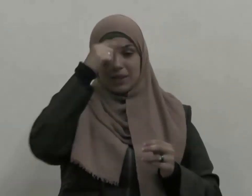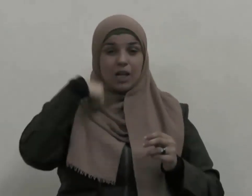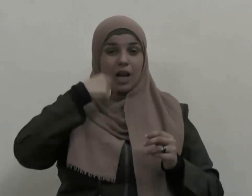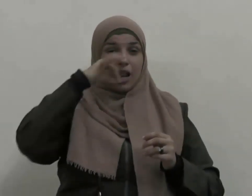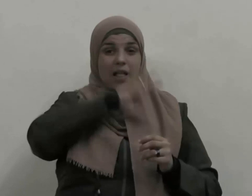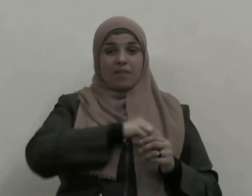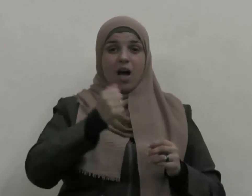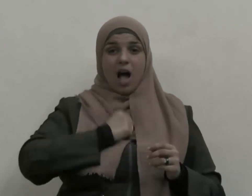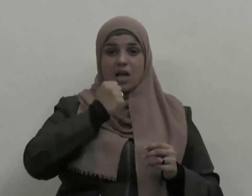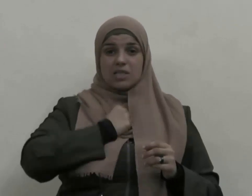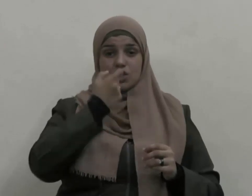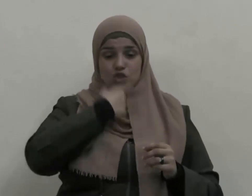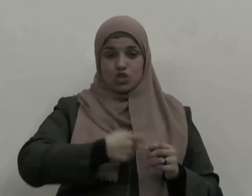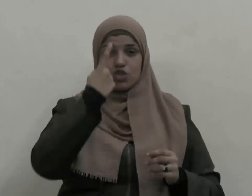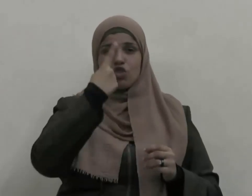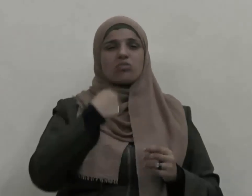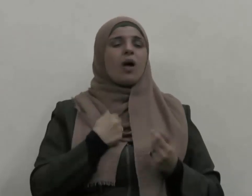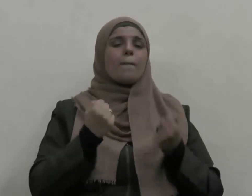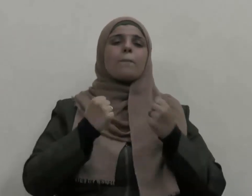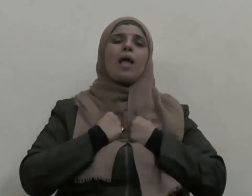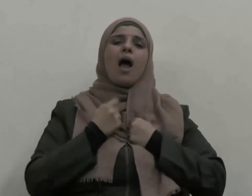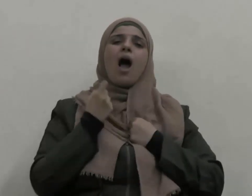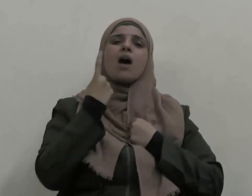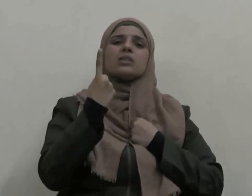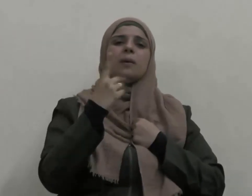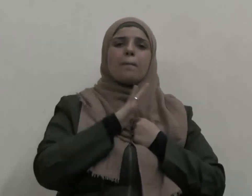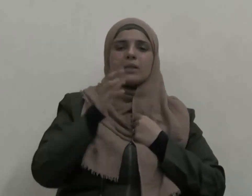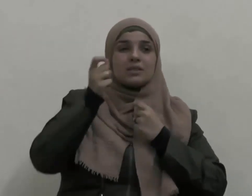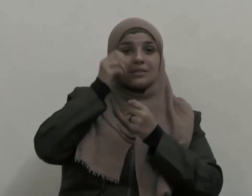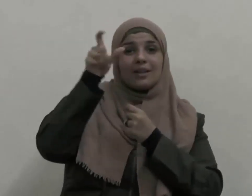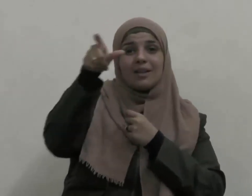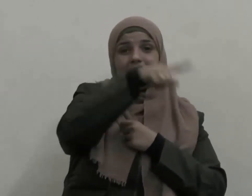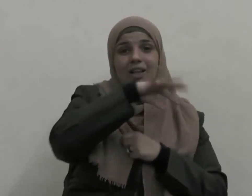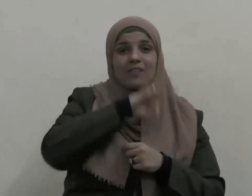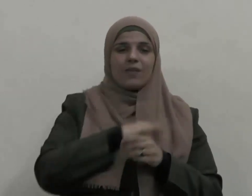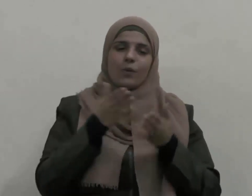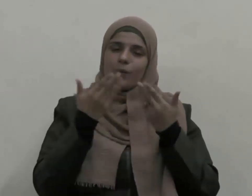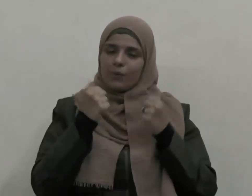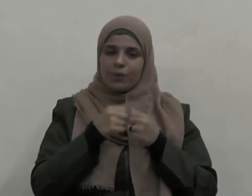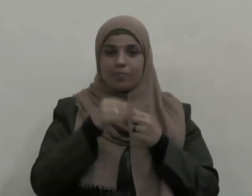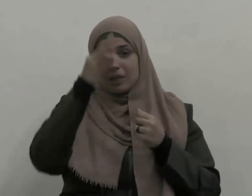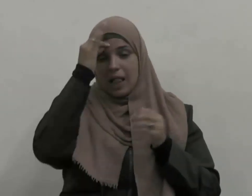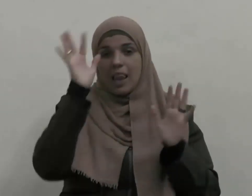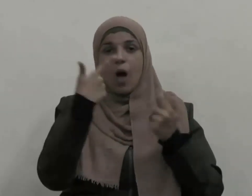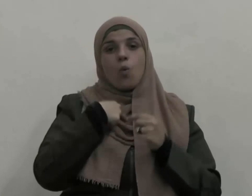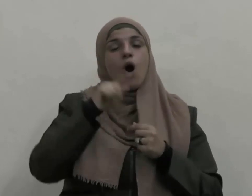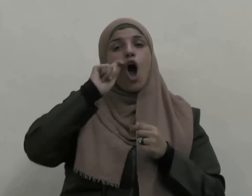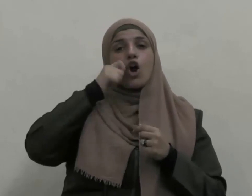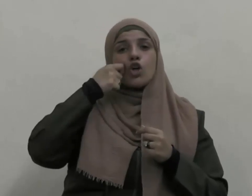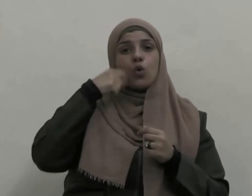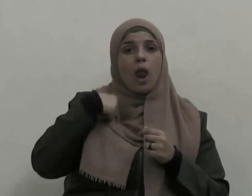يتجاوز صاحبها فلو أن رجلا يعمل في مؤسسة ما